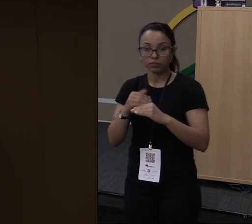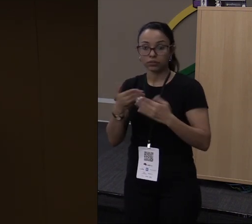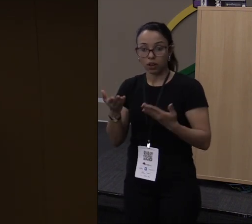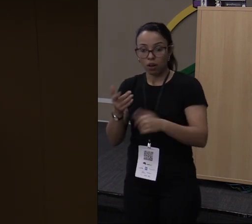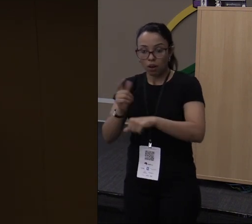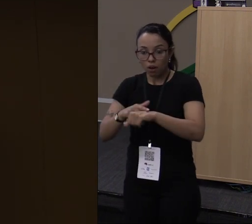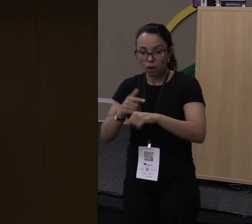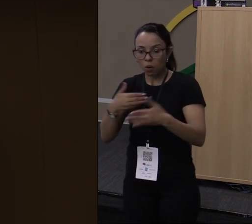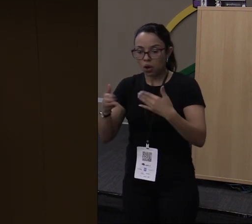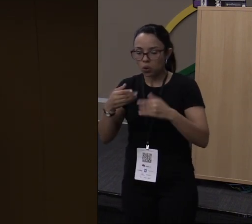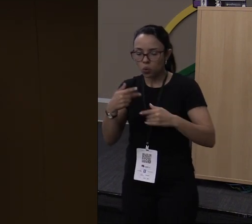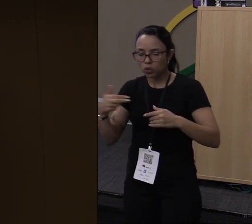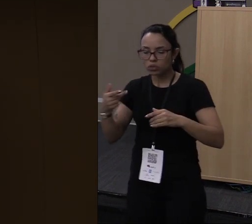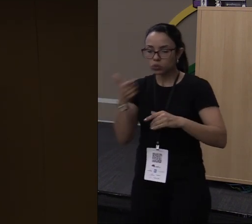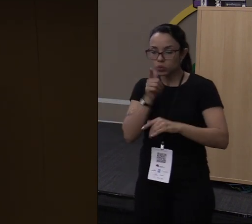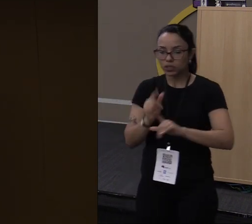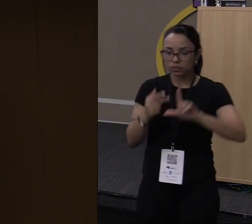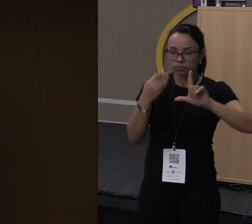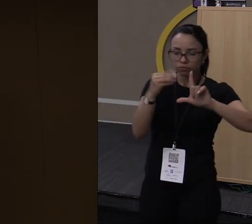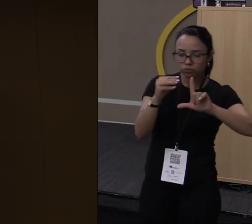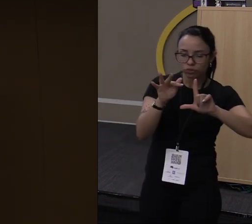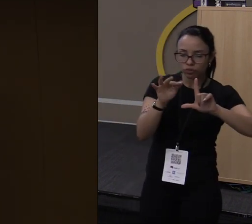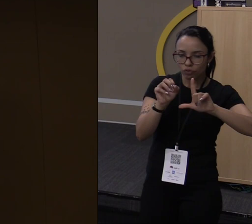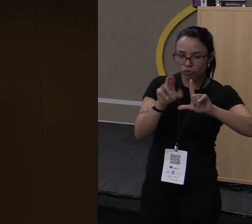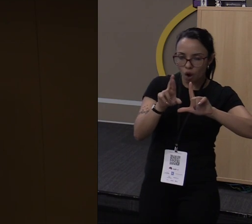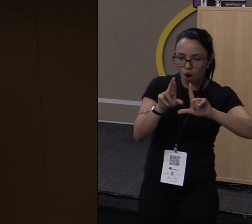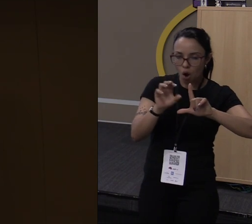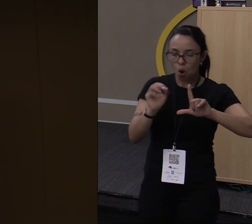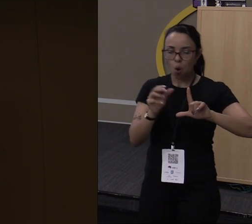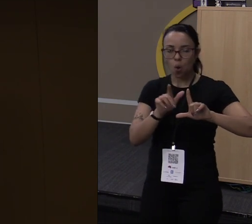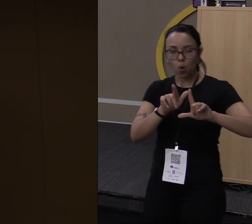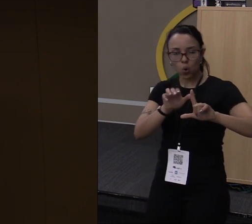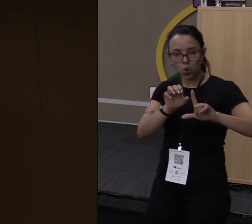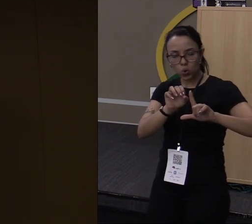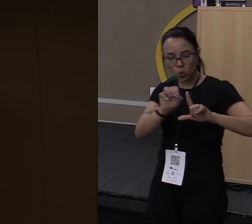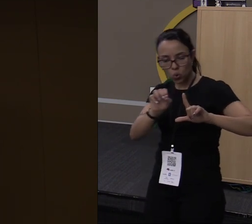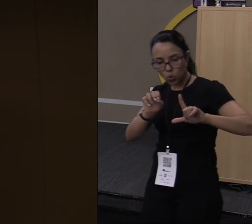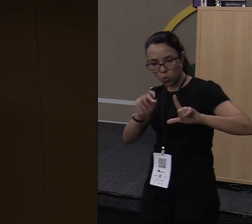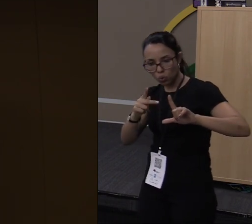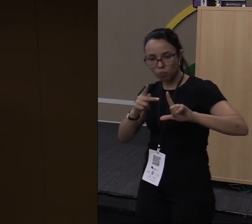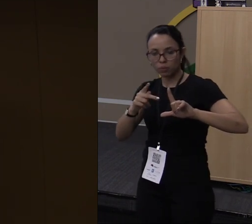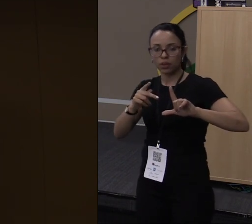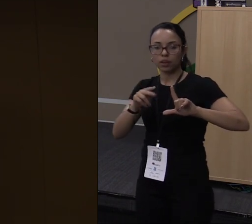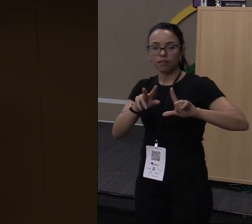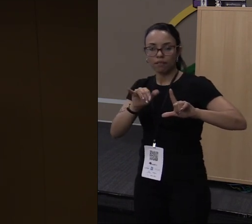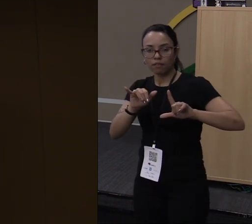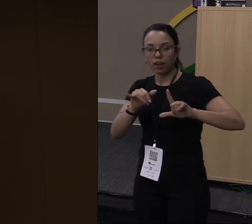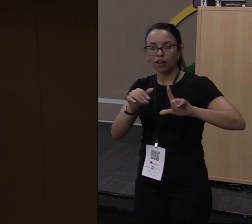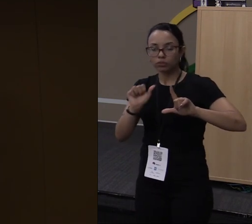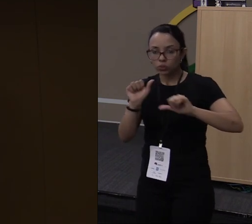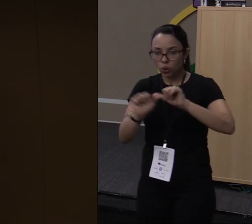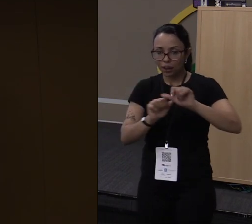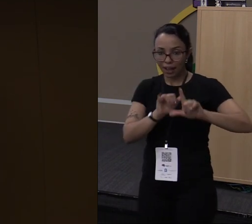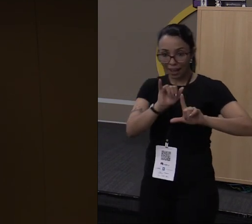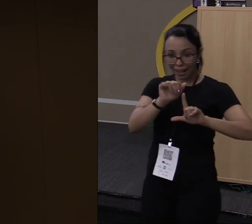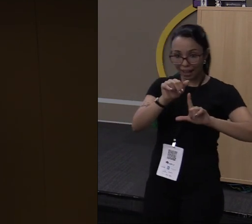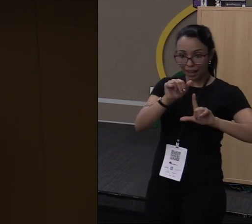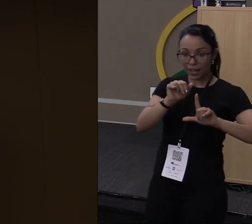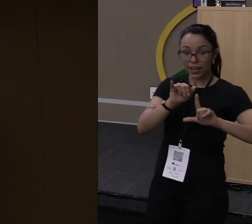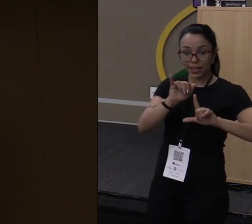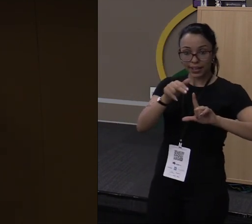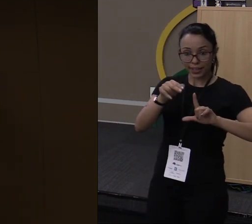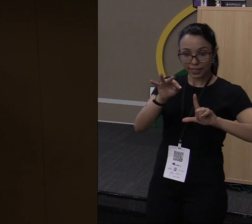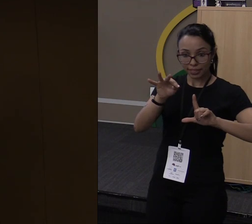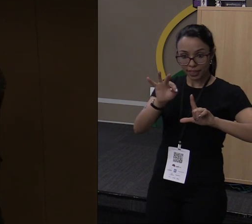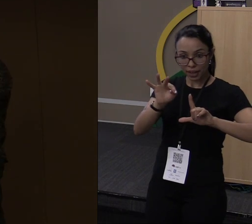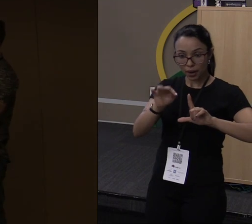for em cima ou fazer um loop, ele vai passar a ter um método chamado ParEater. E aí eu troco de iter para ParEater e pronto.